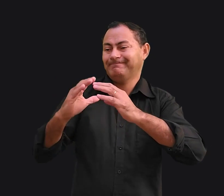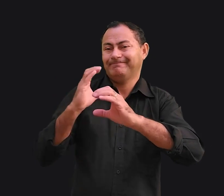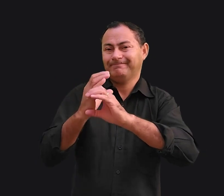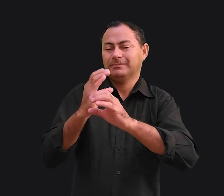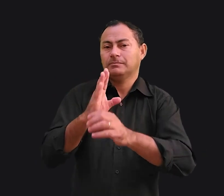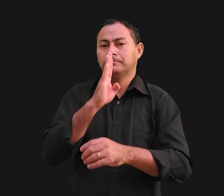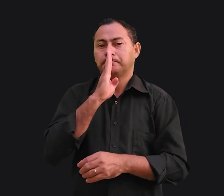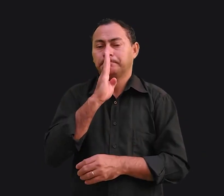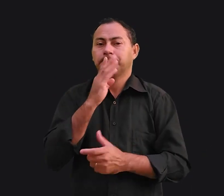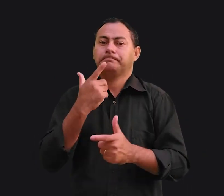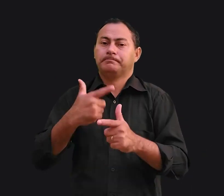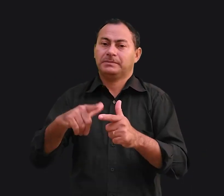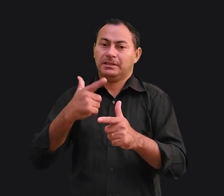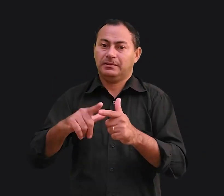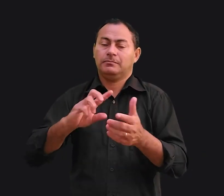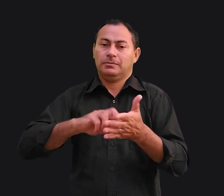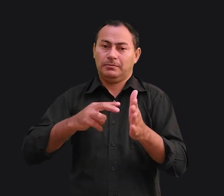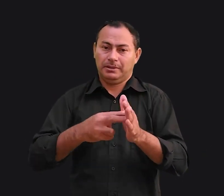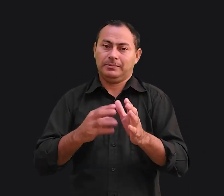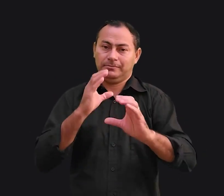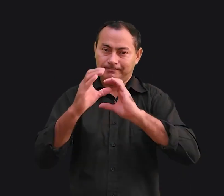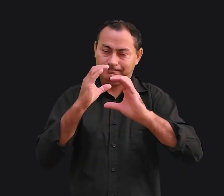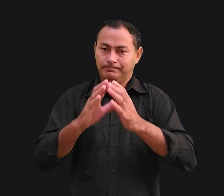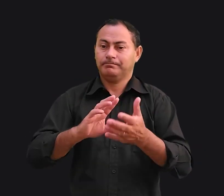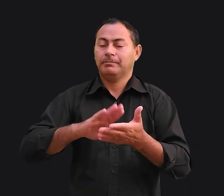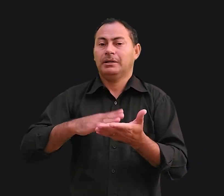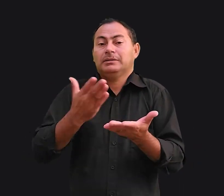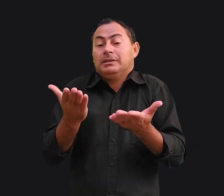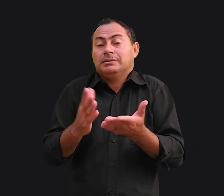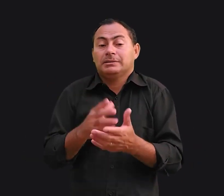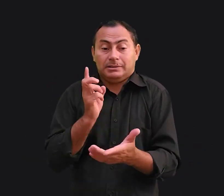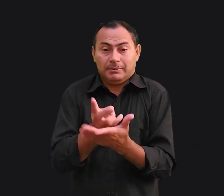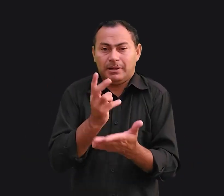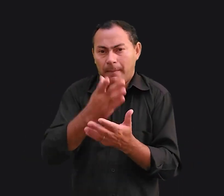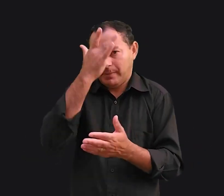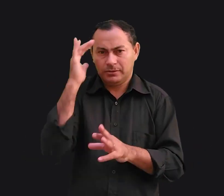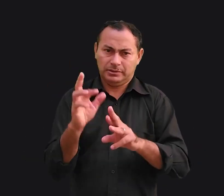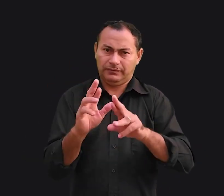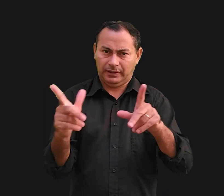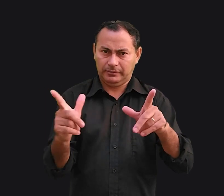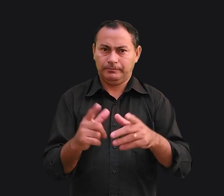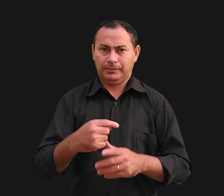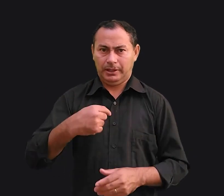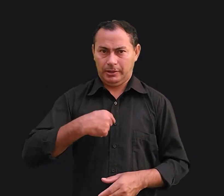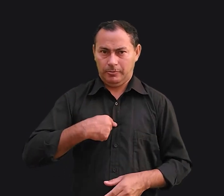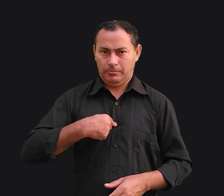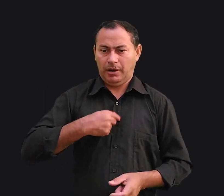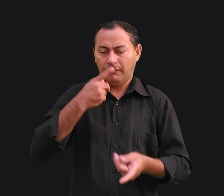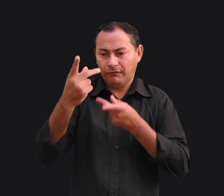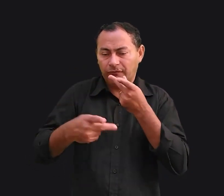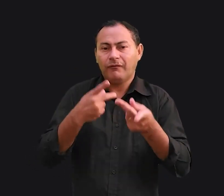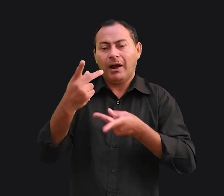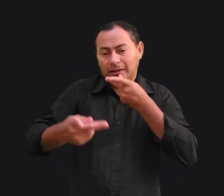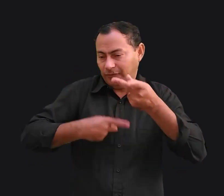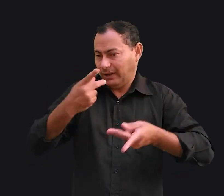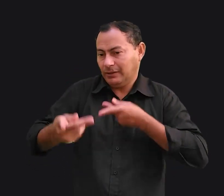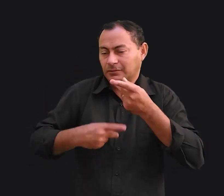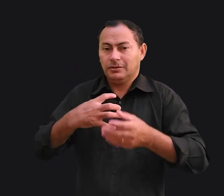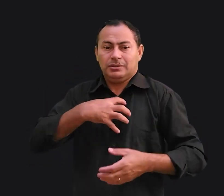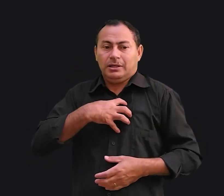silêncio significa um problema de comunicação, mas nem sempre. As pessoas são diferentes. Eu falo compulsivamente e não me sinto